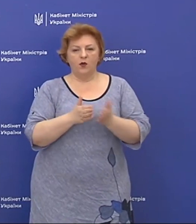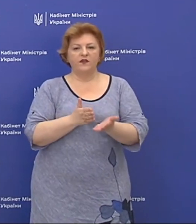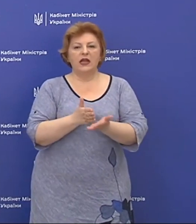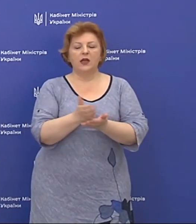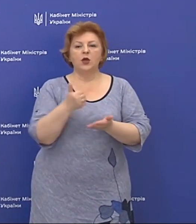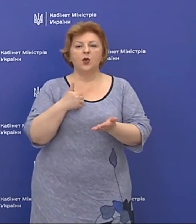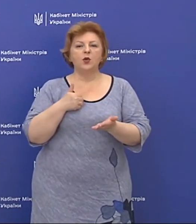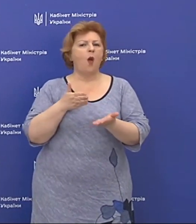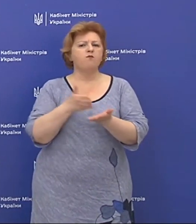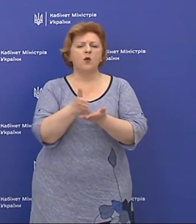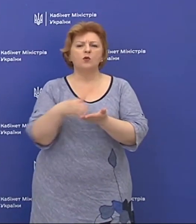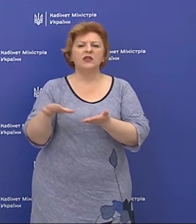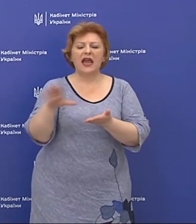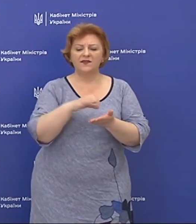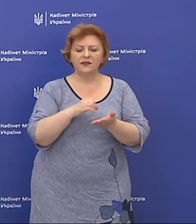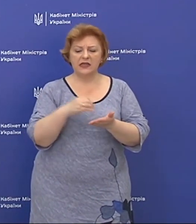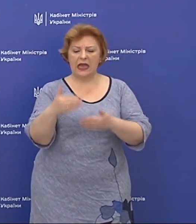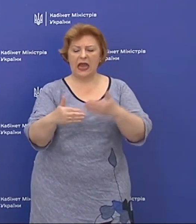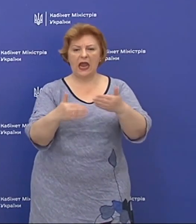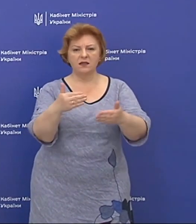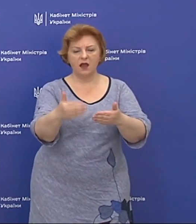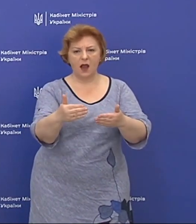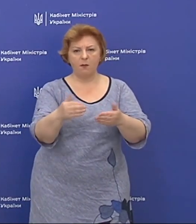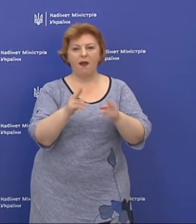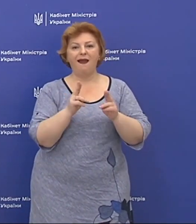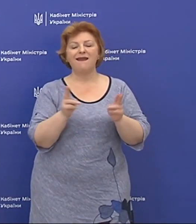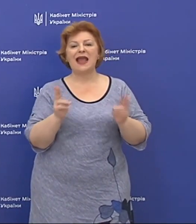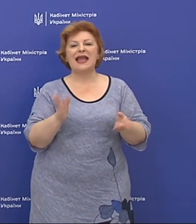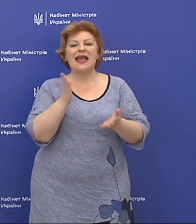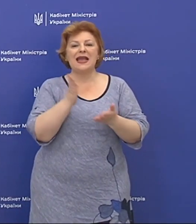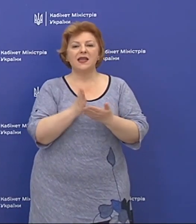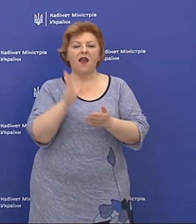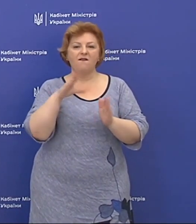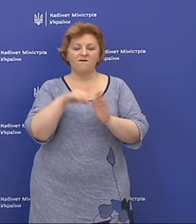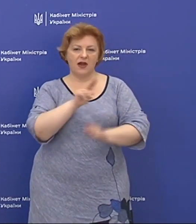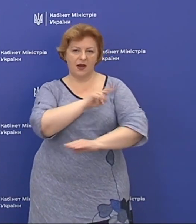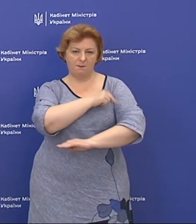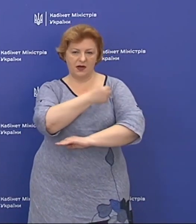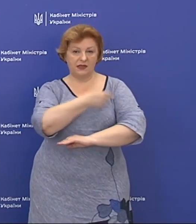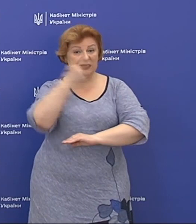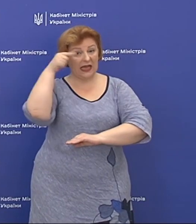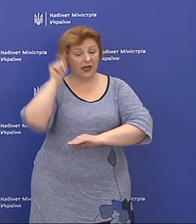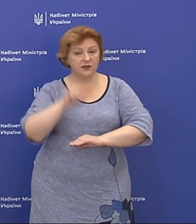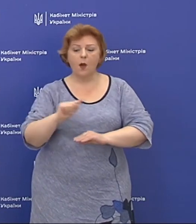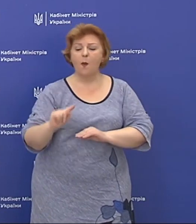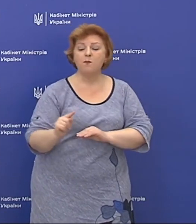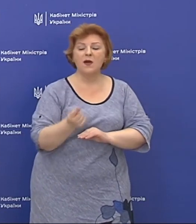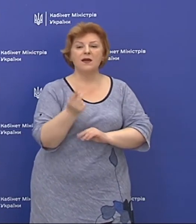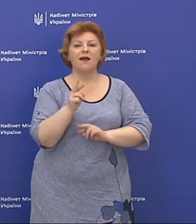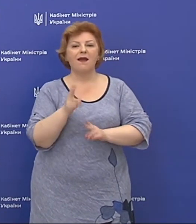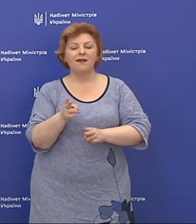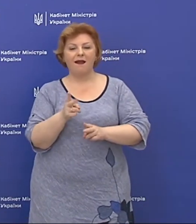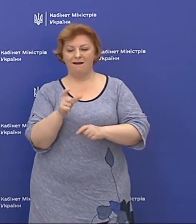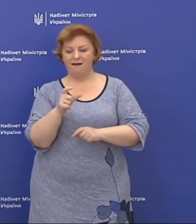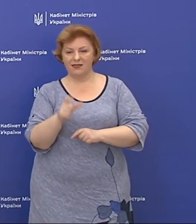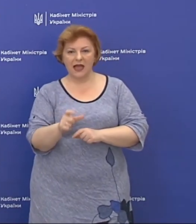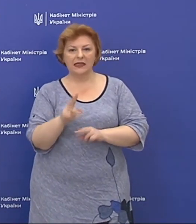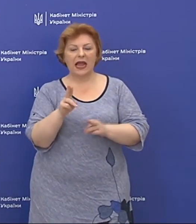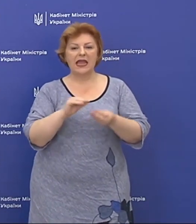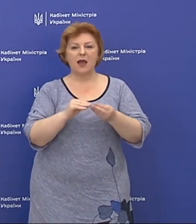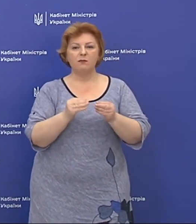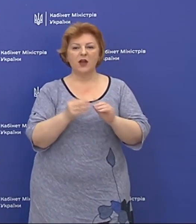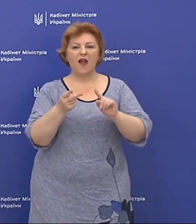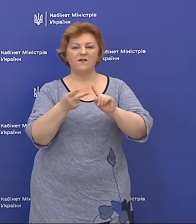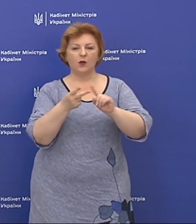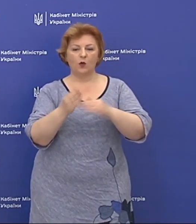майже всі етапи, які є в медицині. Я знаю, як працює первинна ланка, я знаю, які проблеми на